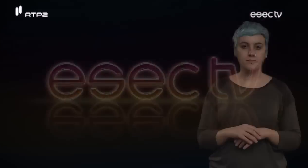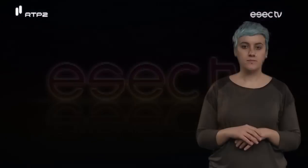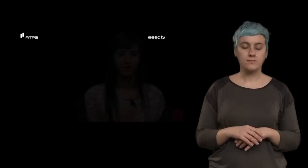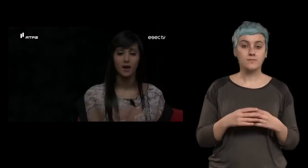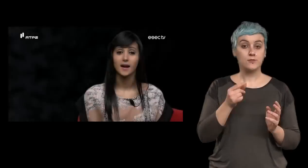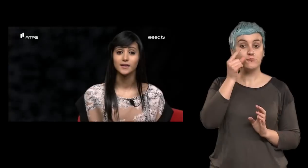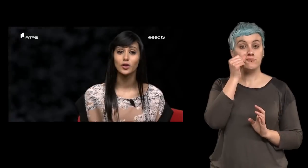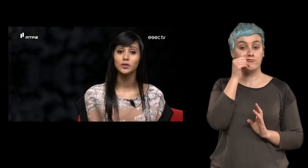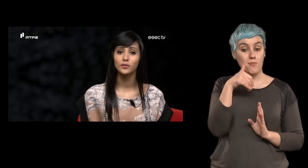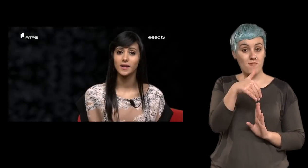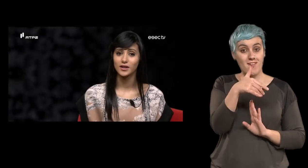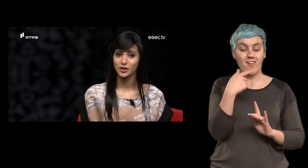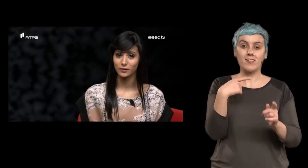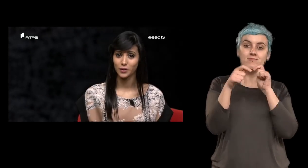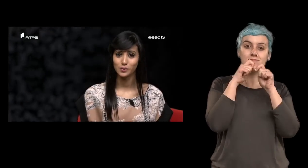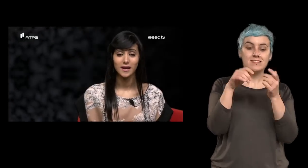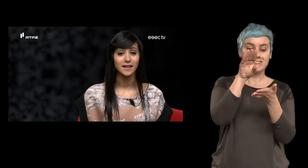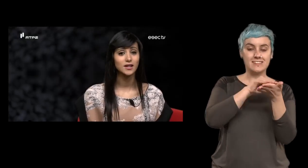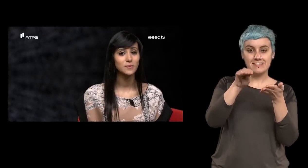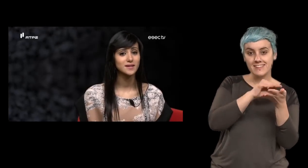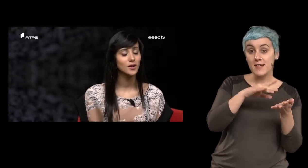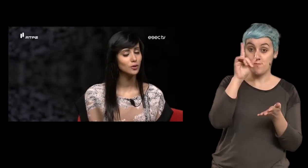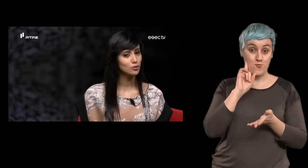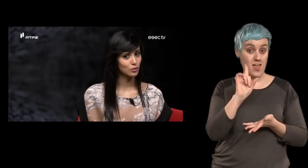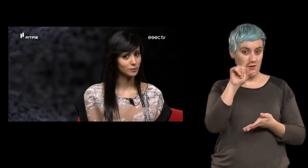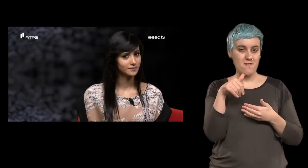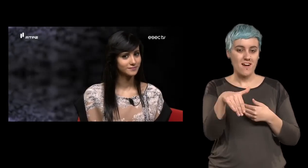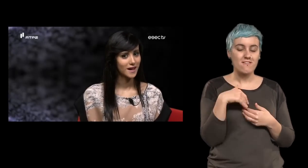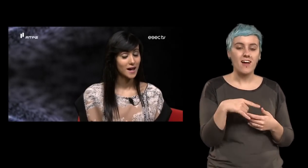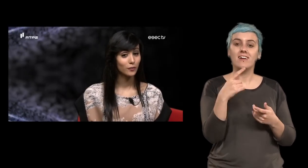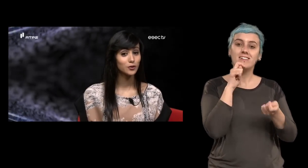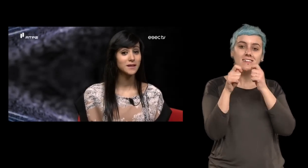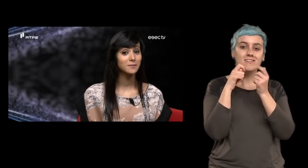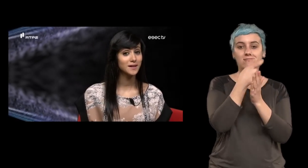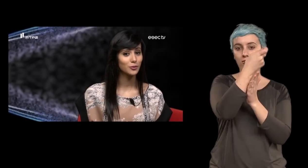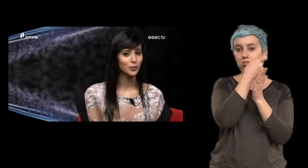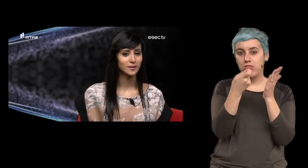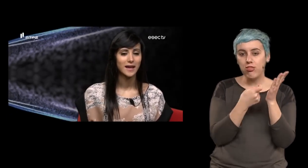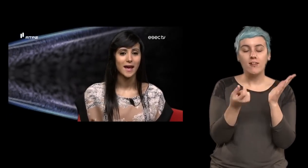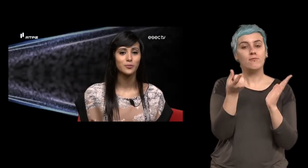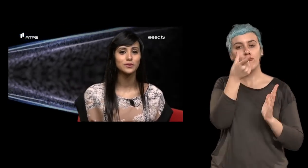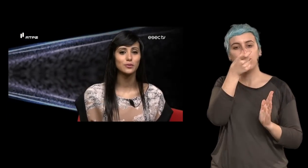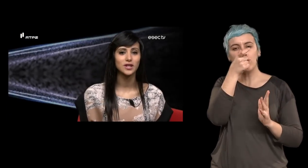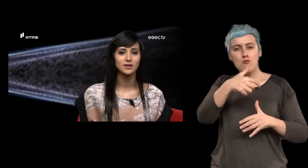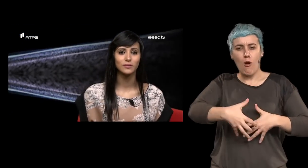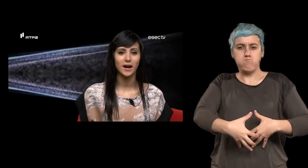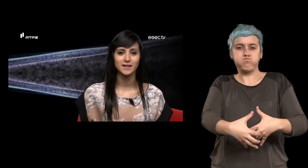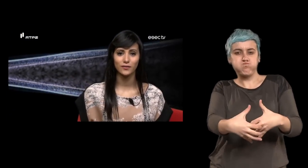António Velhena escreveu Inês Maçano ilustrou a formiga barriguda é protagonista de várias aventuras